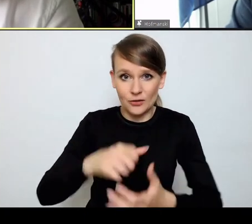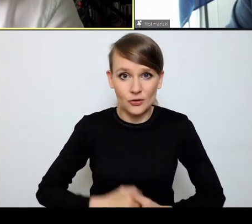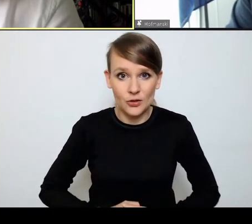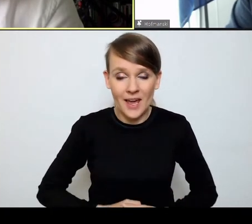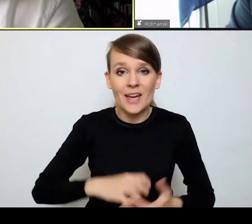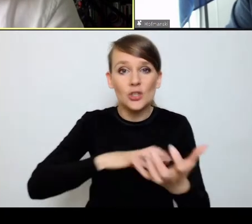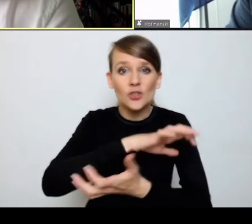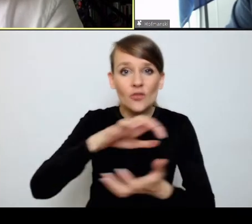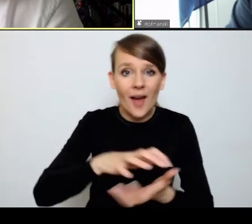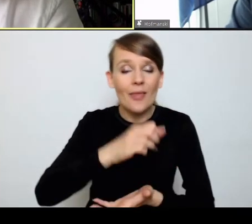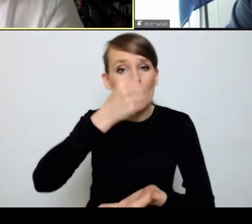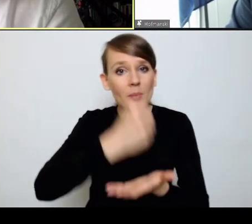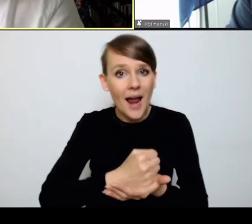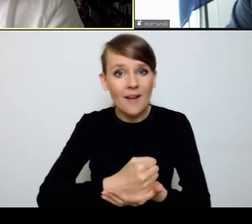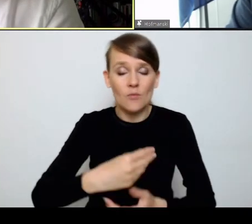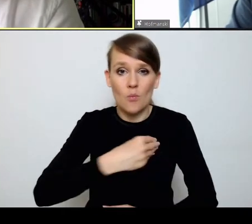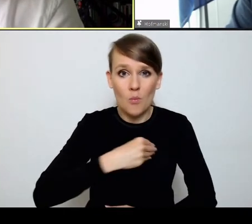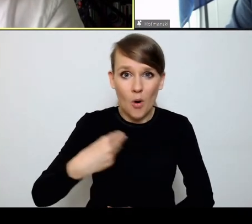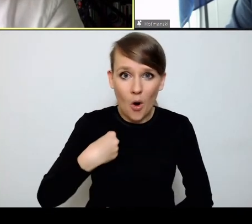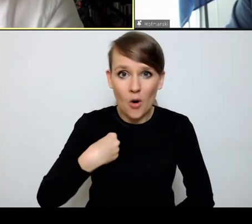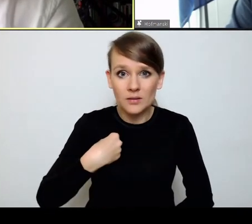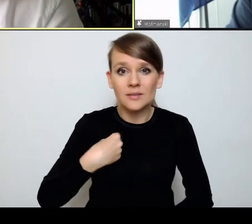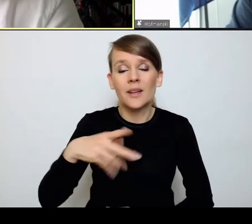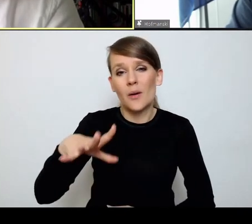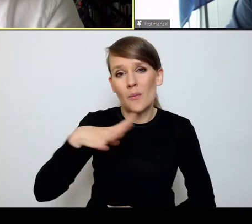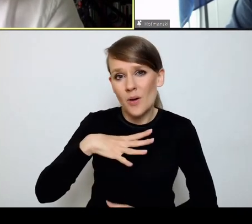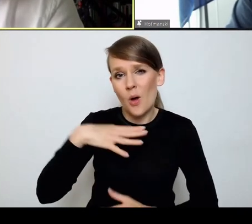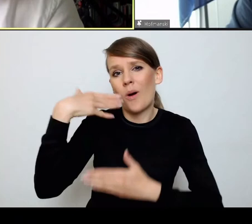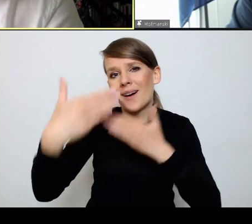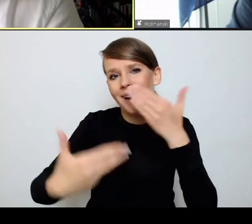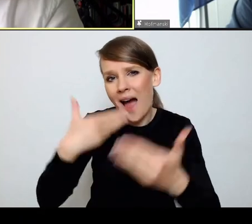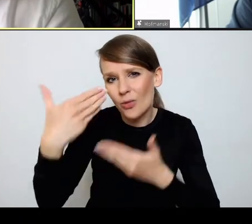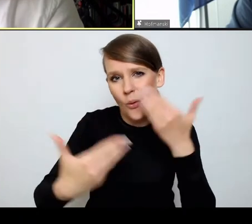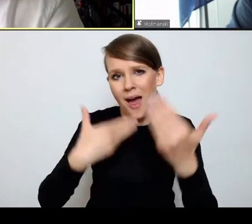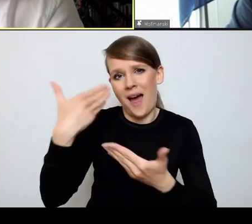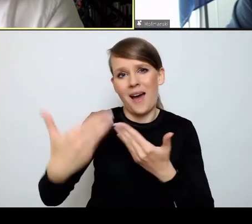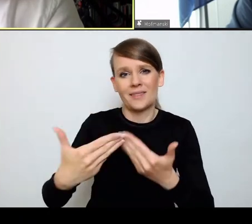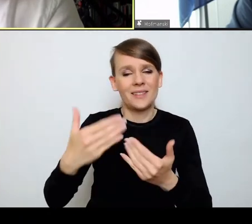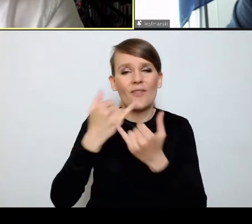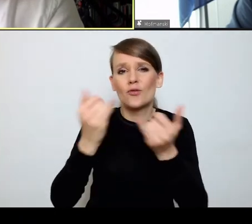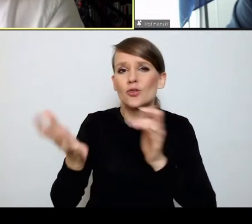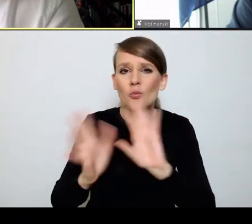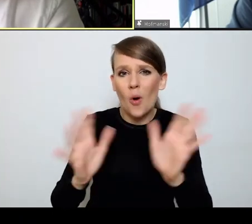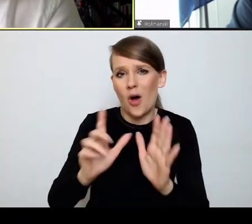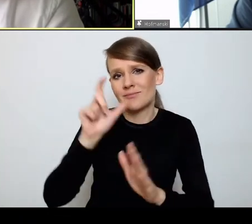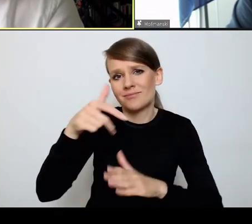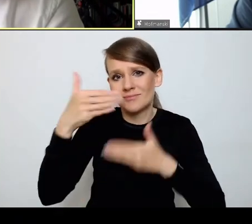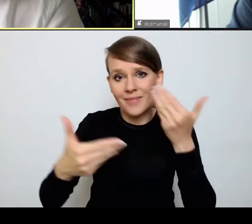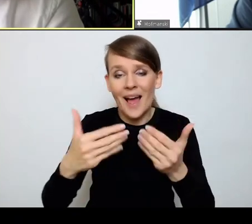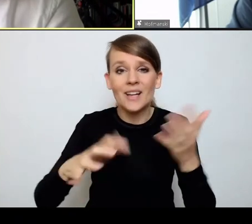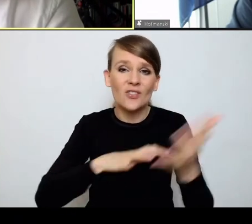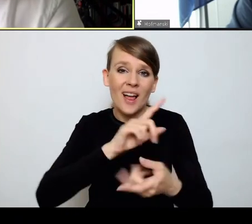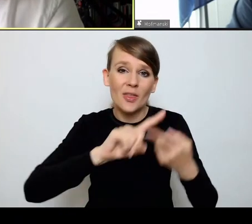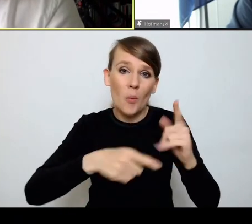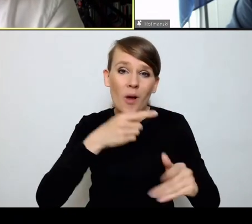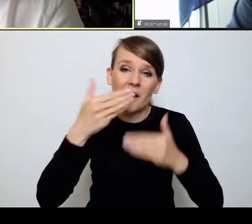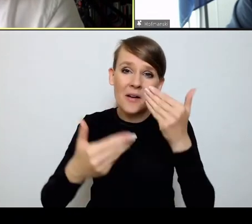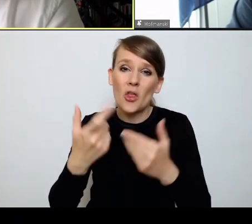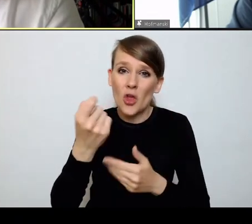prawniczy polski słał gratulacje na różne sposoby Panu Profesorowi. Świat polityczny trochę mniej,